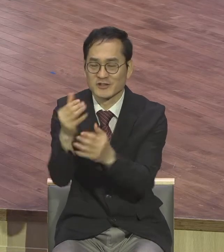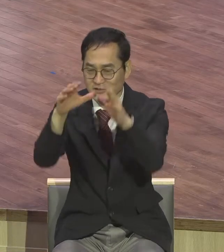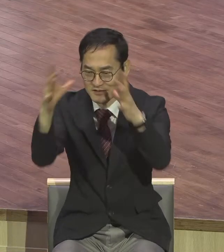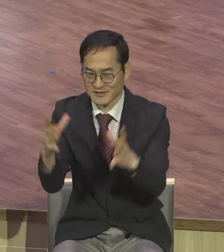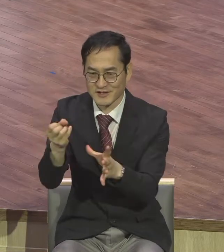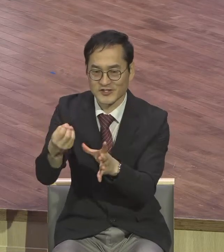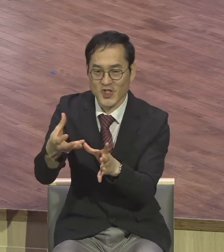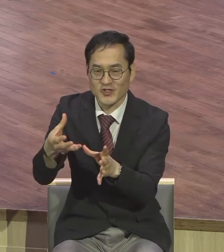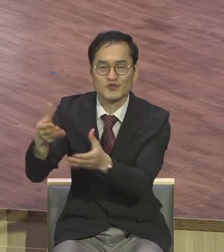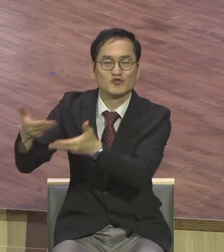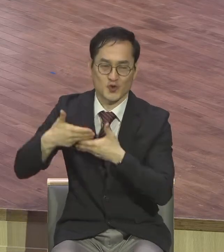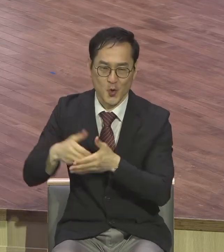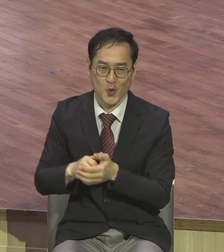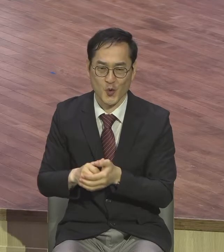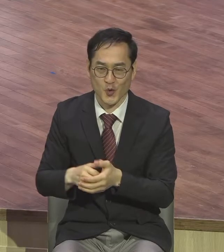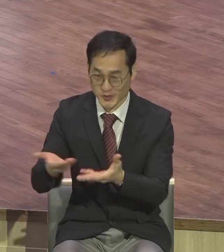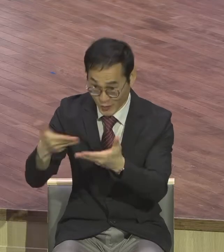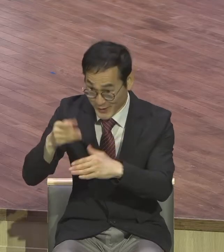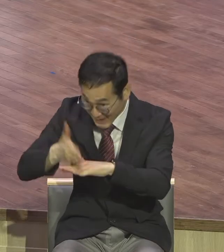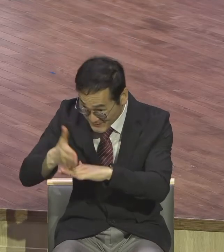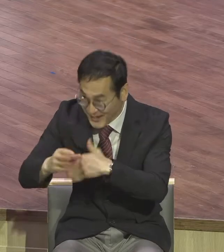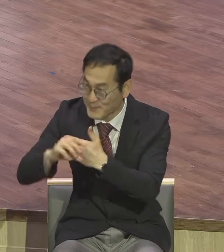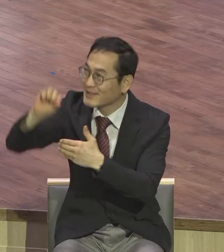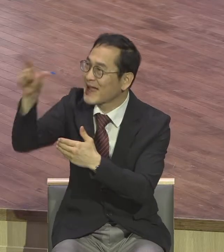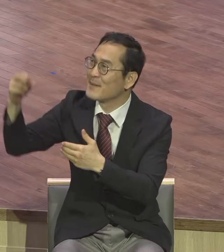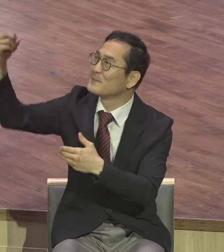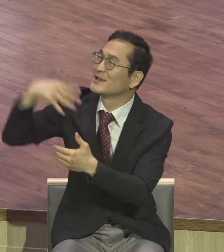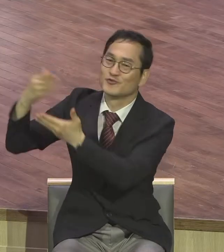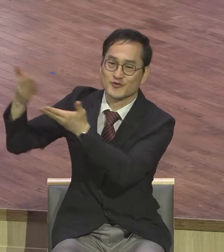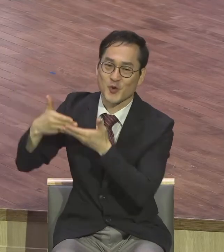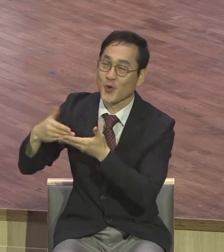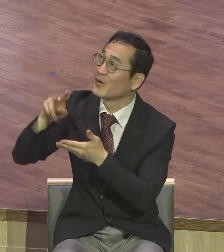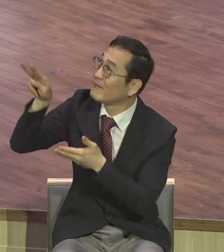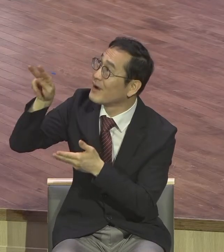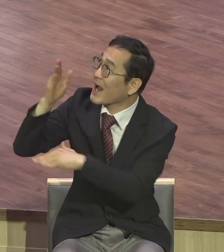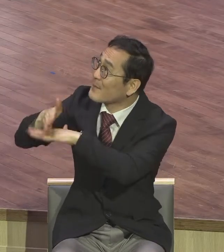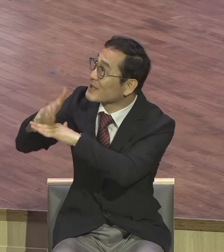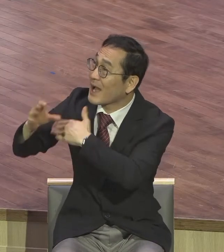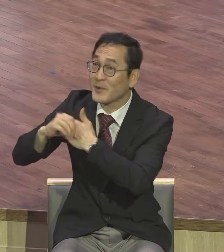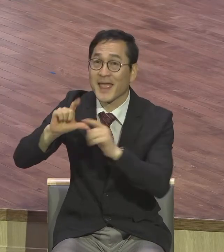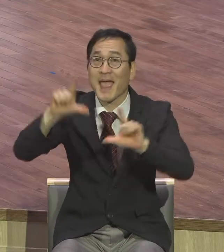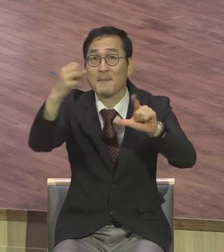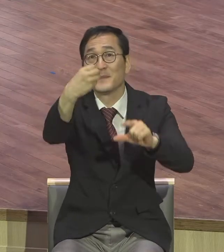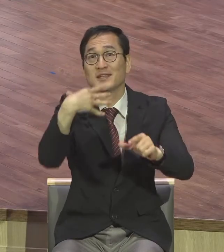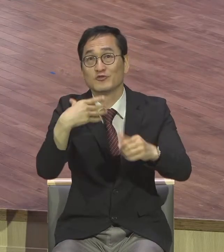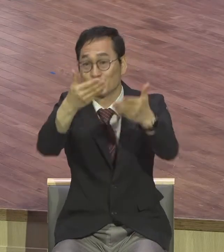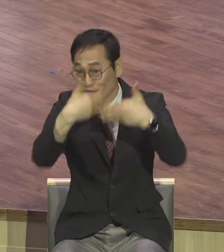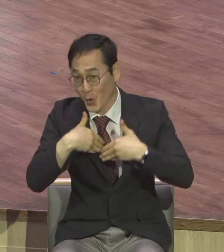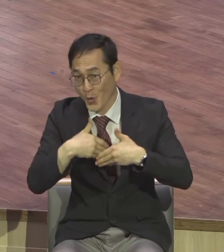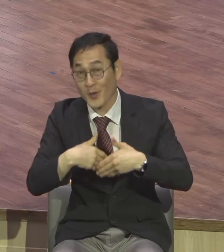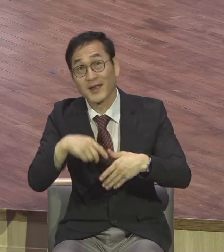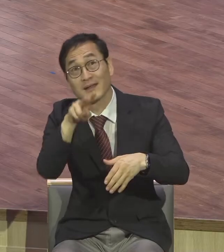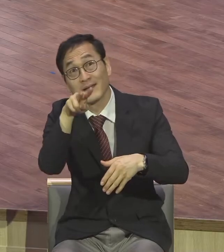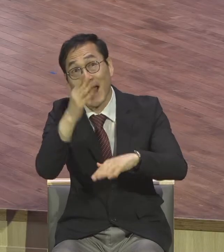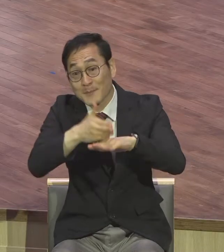감사하면 달빛을 주시고 달빛을 보고 감사하면 햇빛을 주시고 햇빛을 보고 감사하면